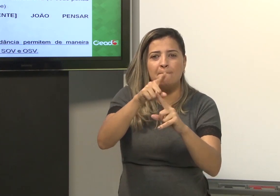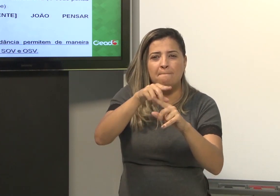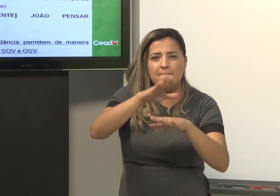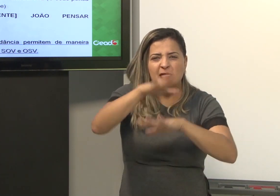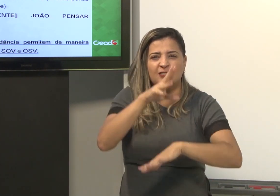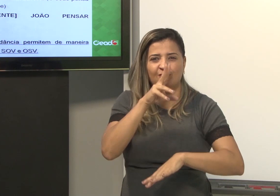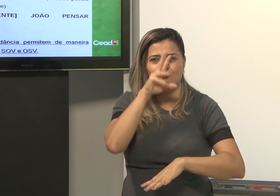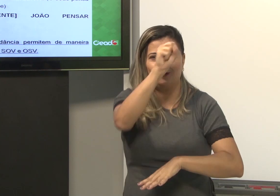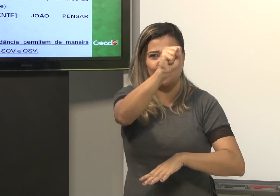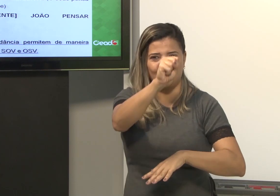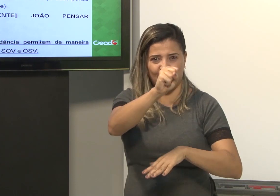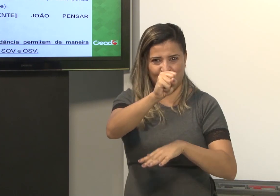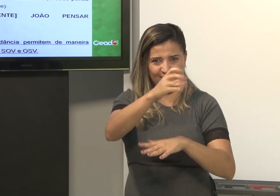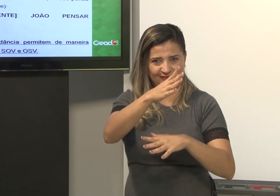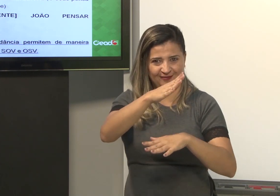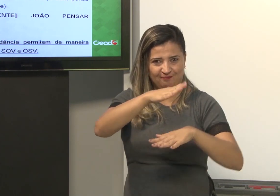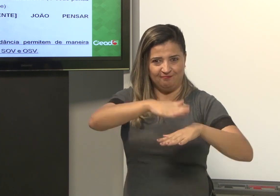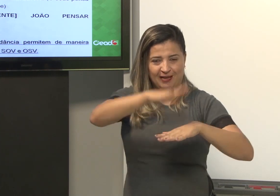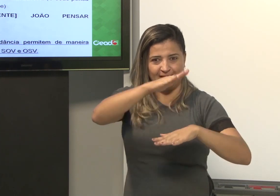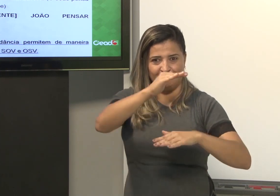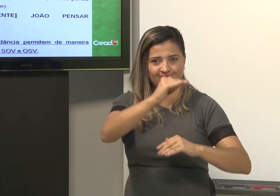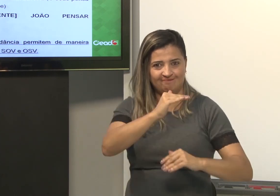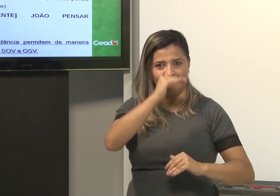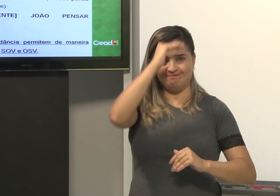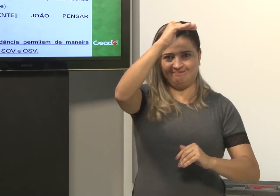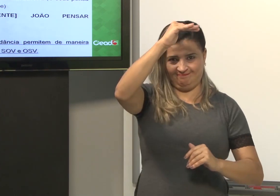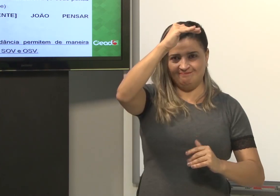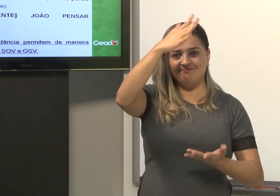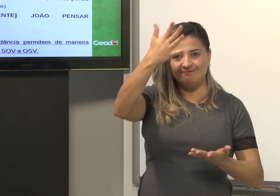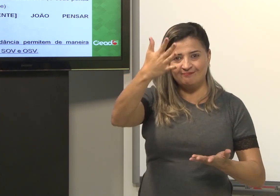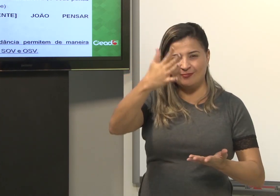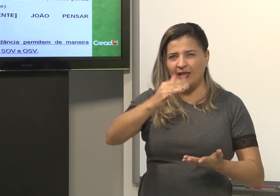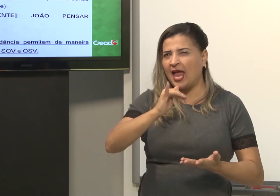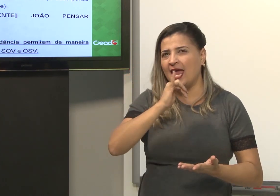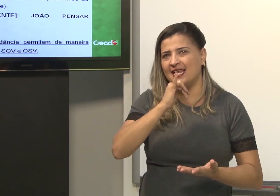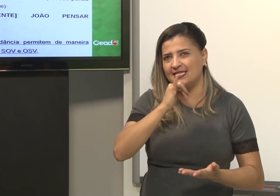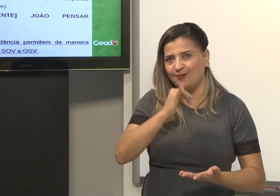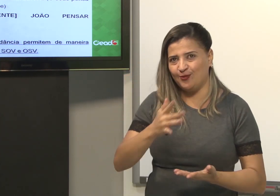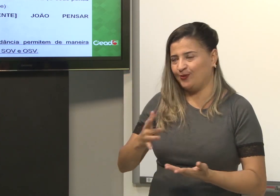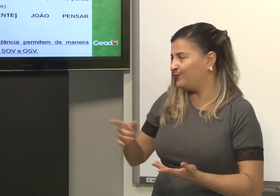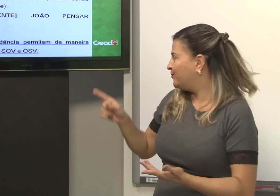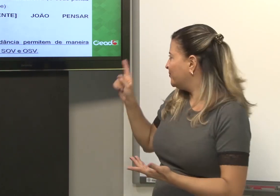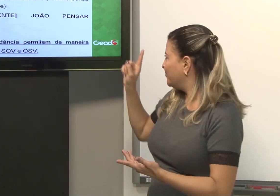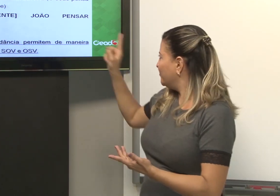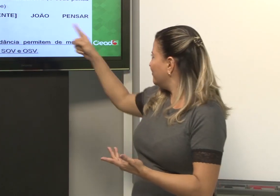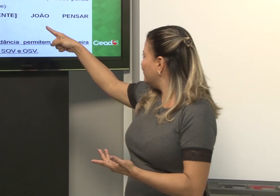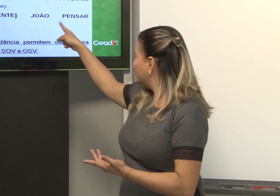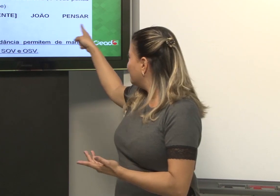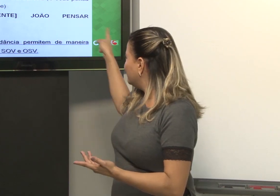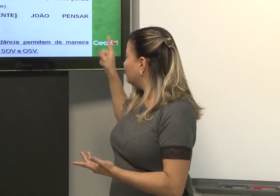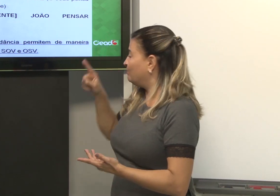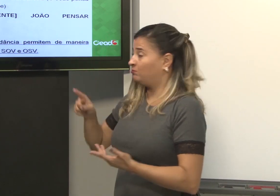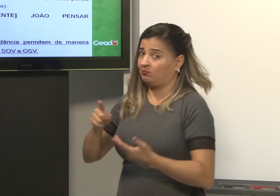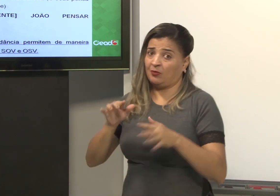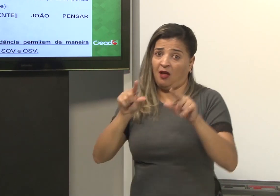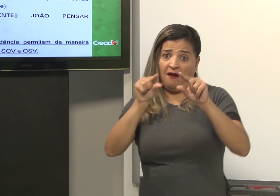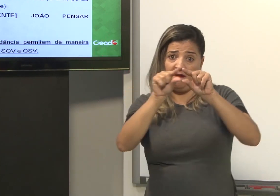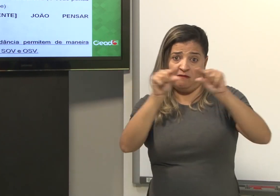mais forte. Fica superior. Por exemplo. A frase. Sujeito, verbo, objeto.